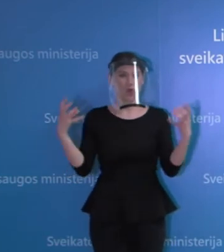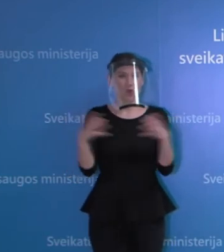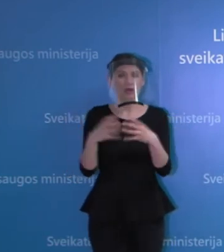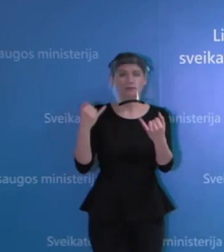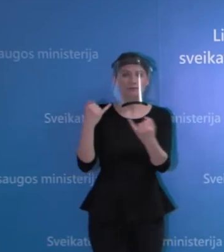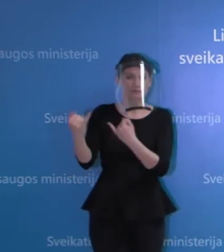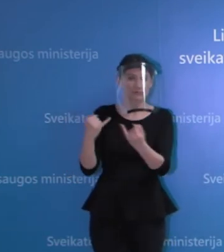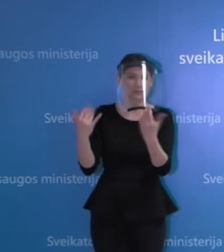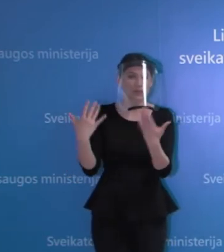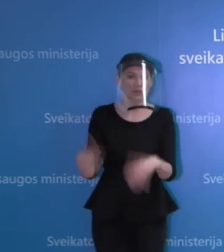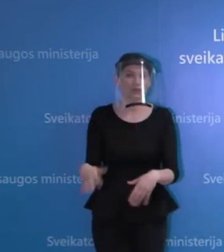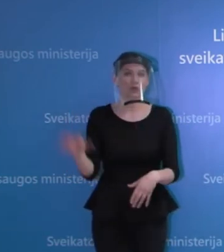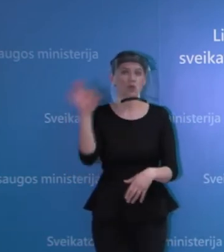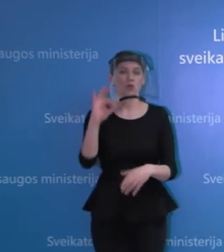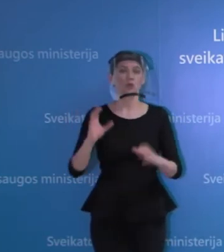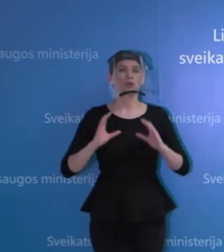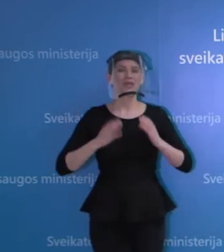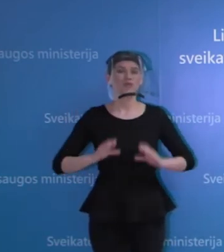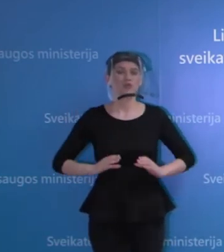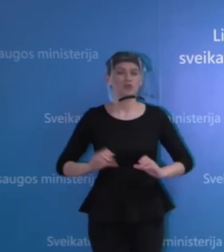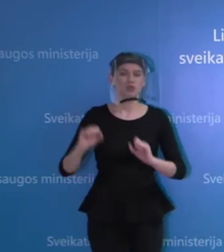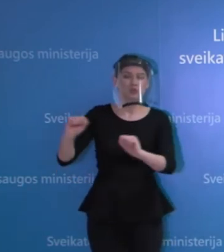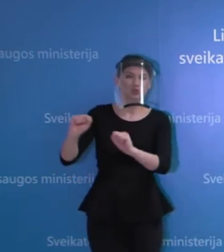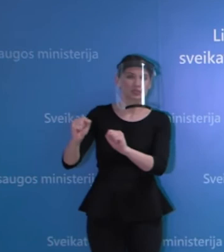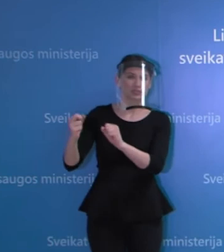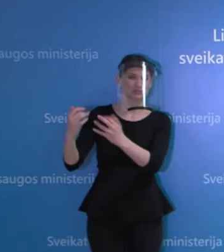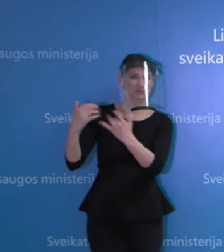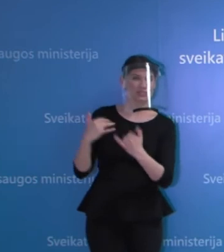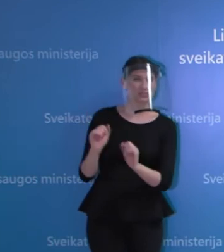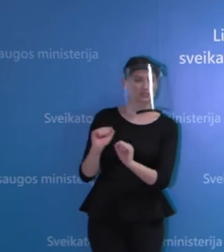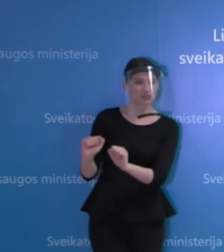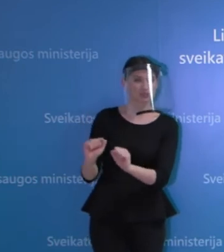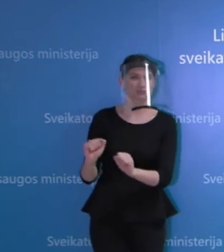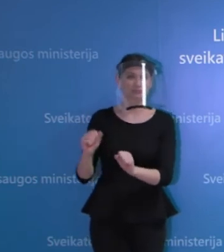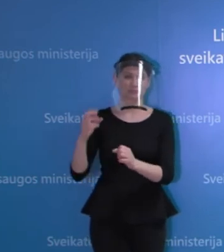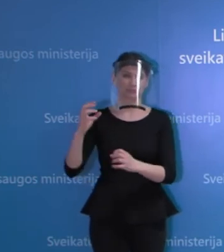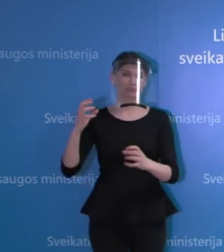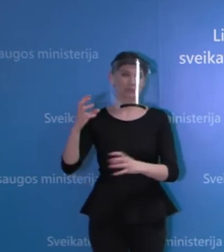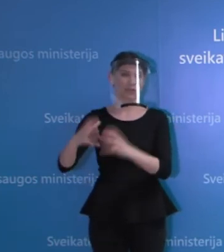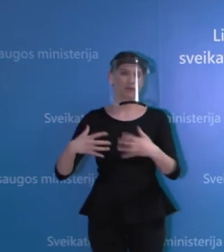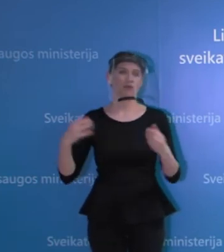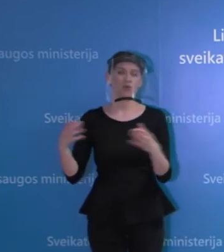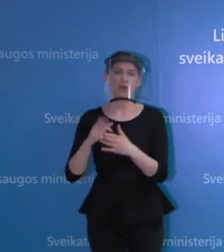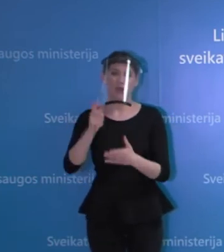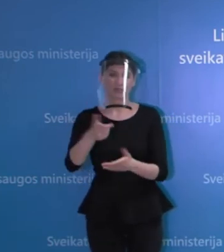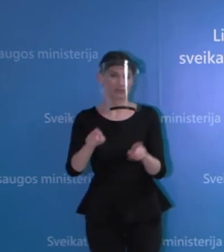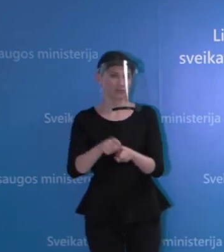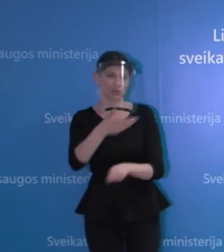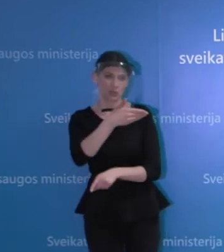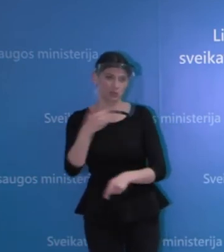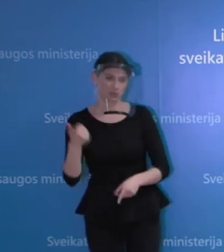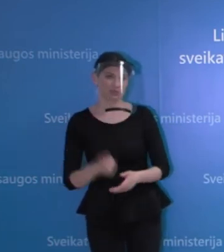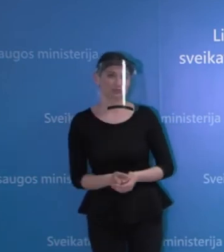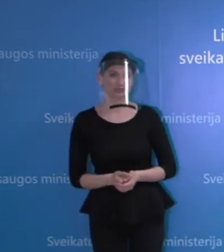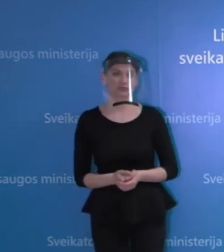susiformavimo greičio, tiek dėl jo trukmės neturi ir ta pati pasaulio sveikatos organizacija. Tai ačiū LRT